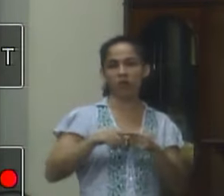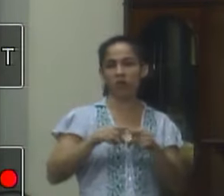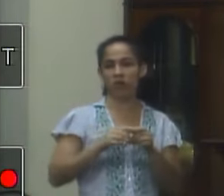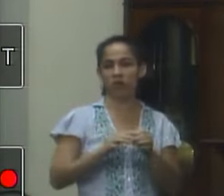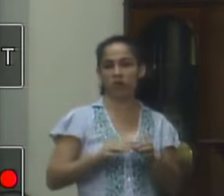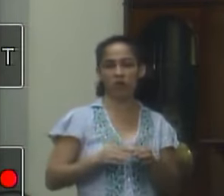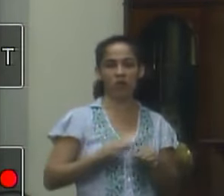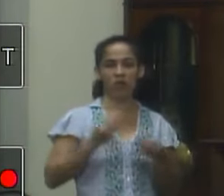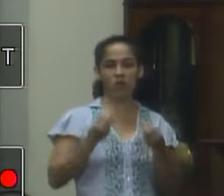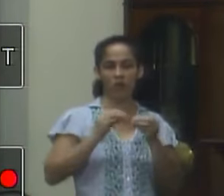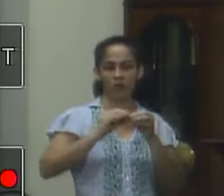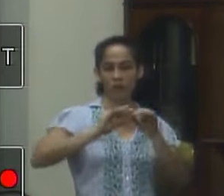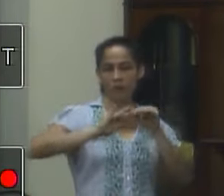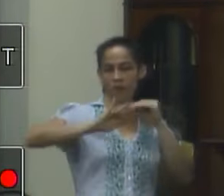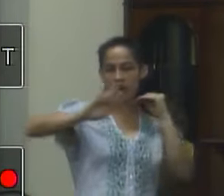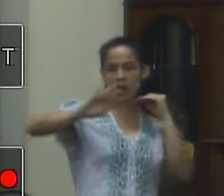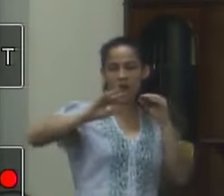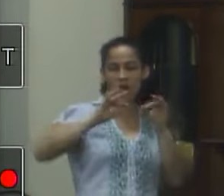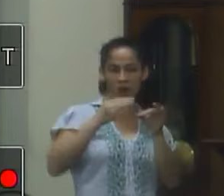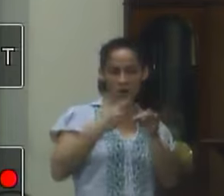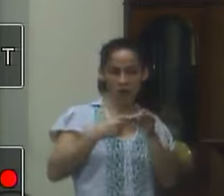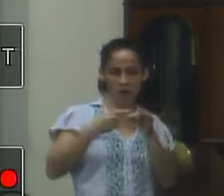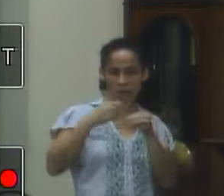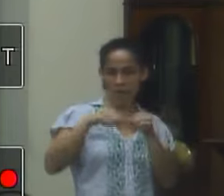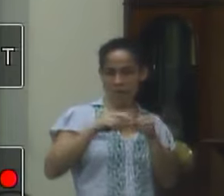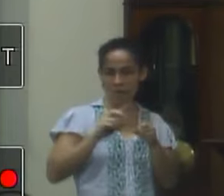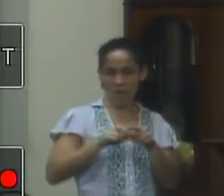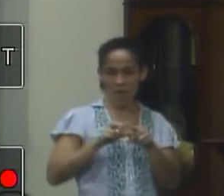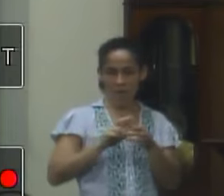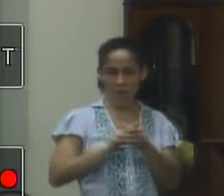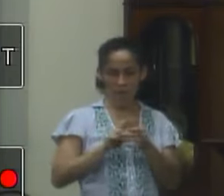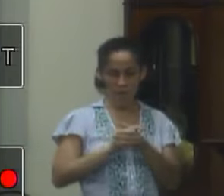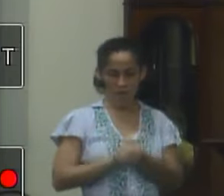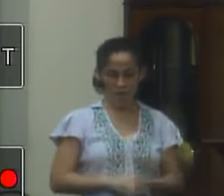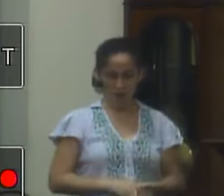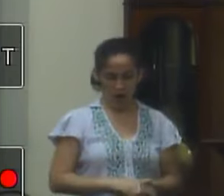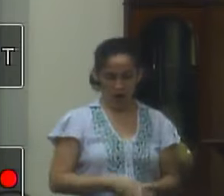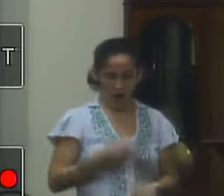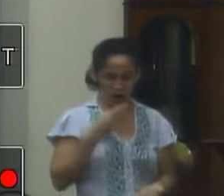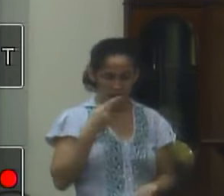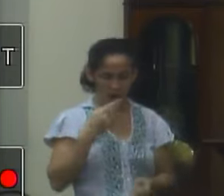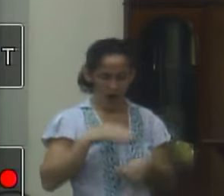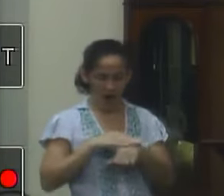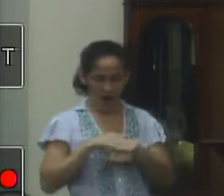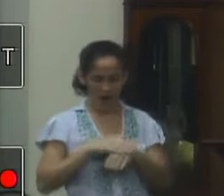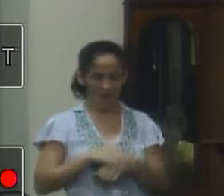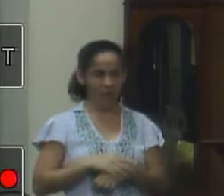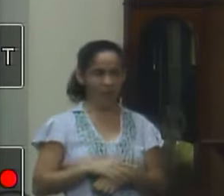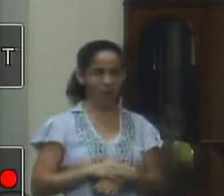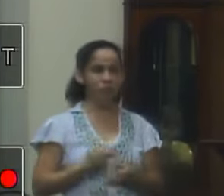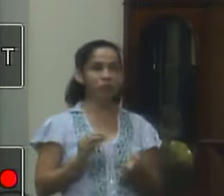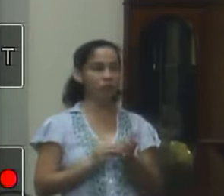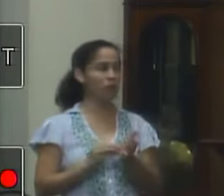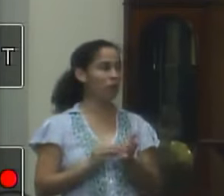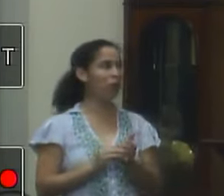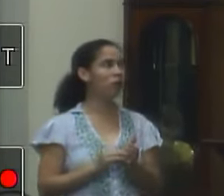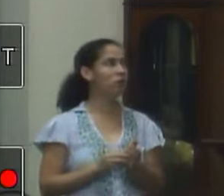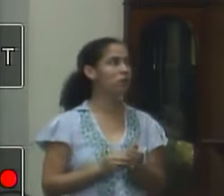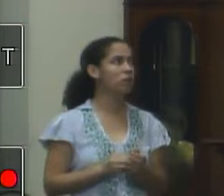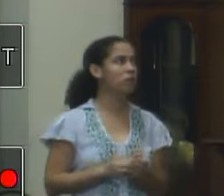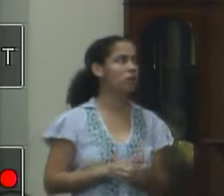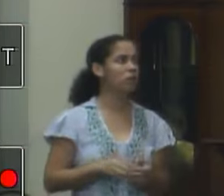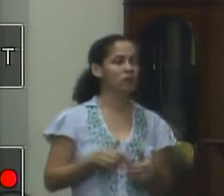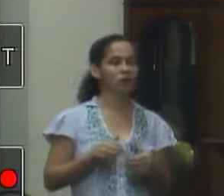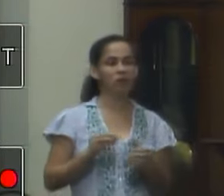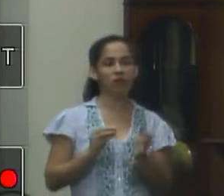isolamento do município em relação ao Barão de Juparanã eu disse lá para eles que realmente falta faz